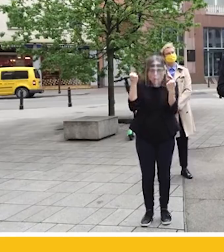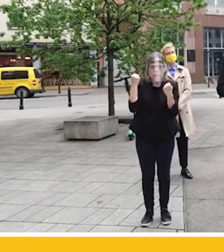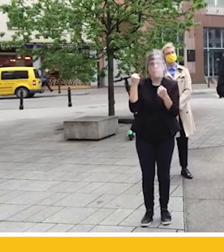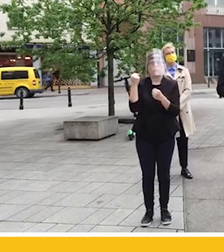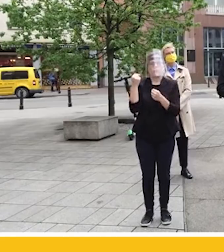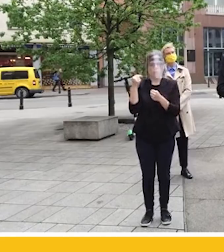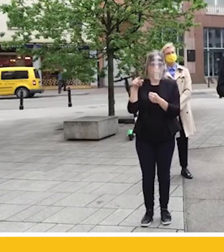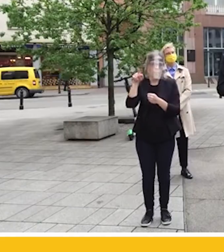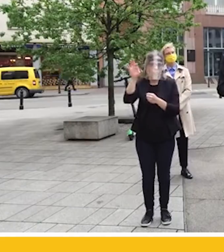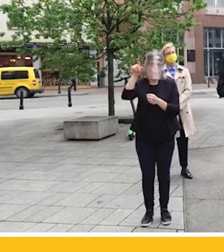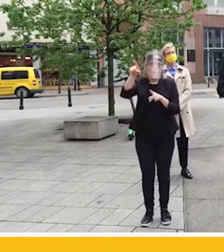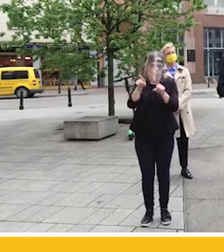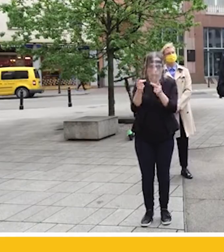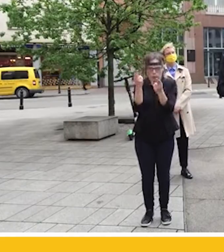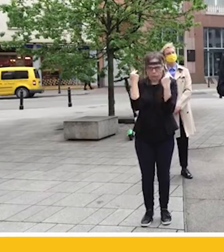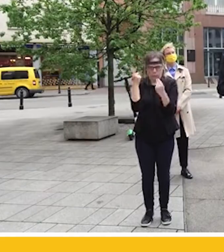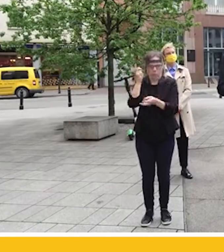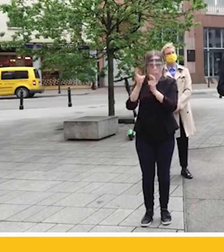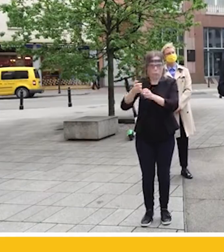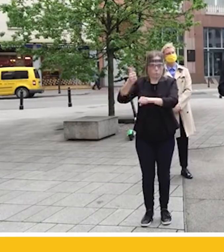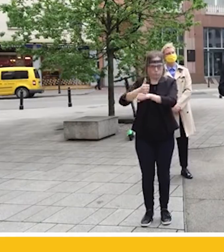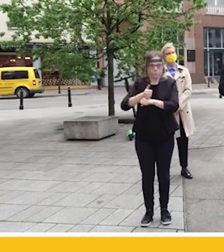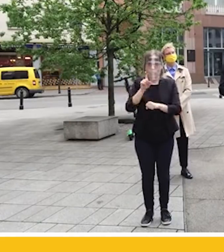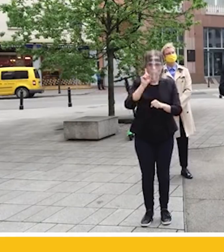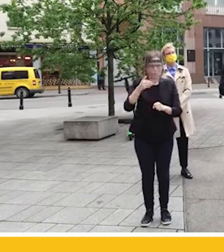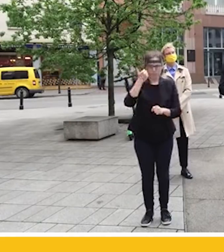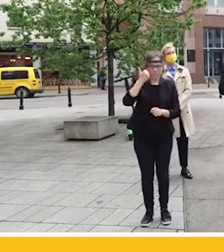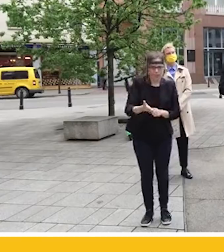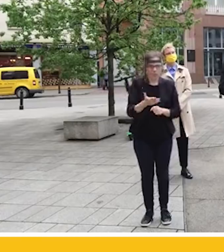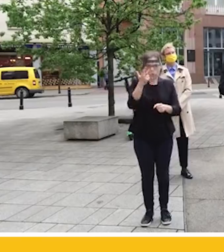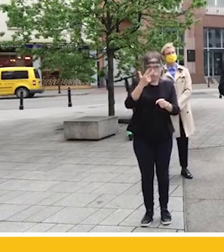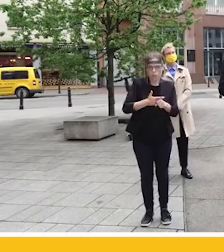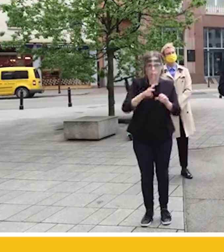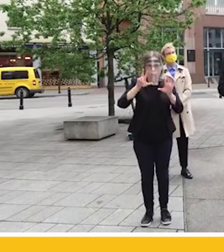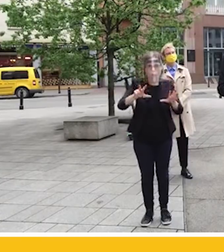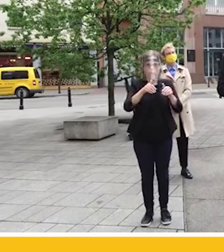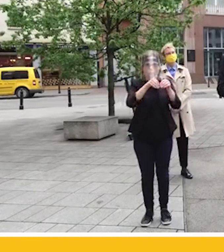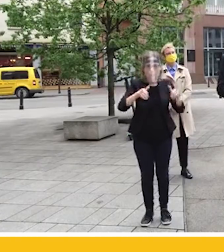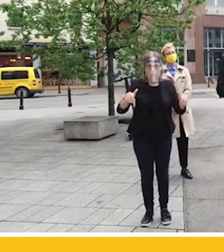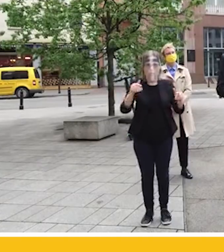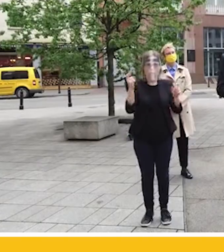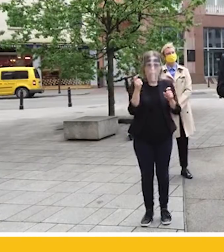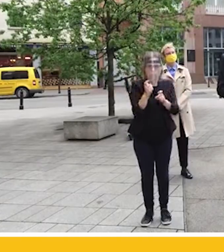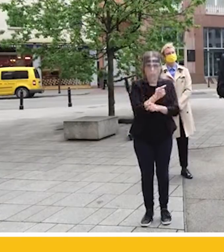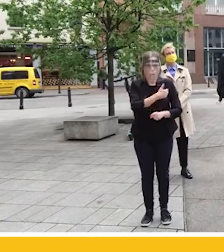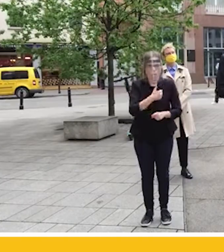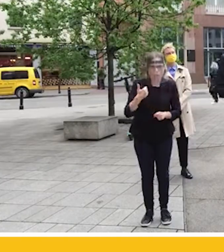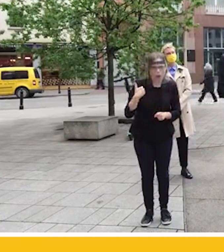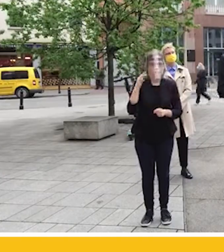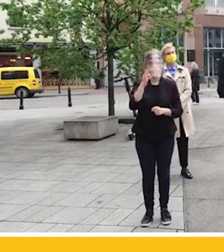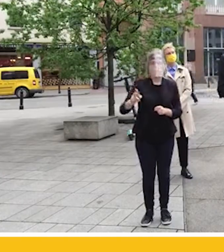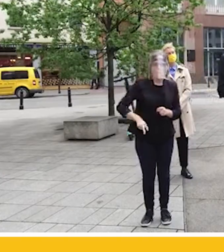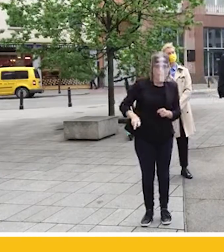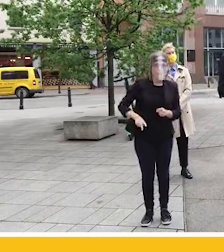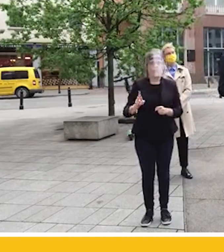wykonawców jego woli się zalicza. To jest skandal, żeby 38-milionowy kraj i jego prezydenci, premierzy, ministrowie i